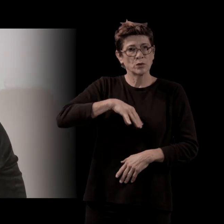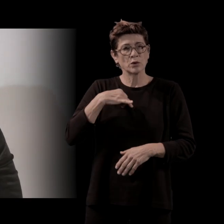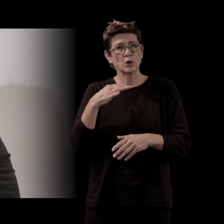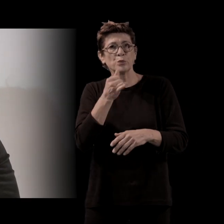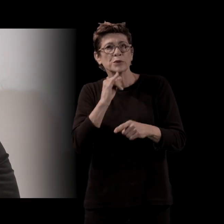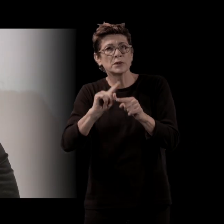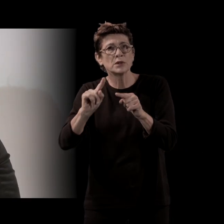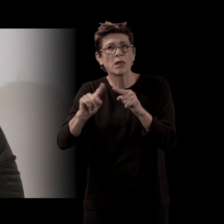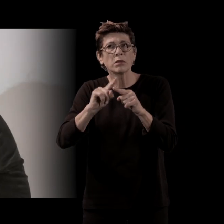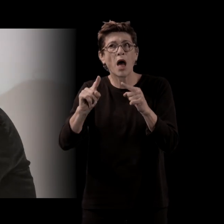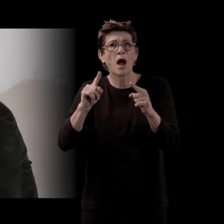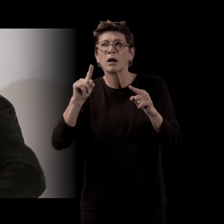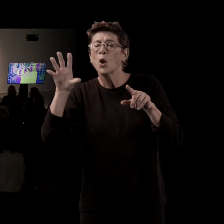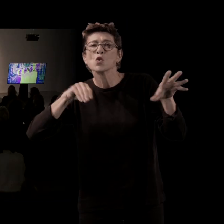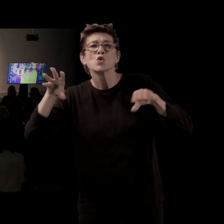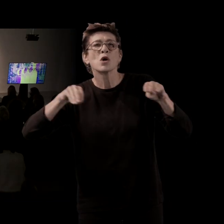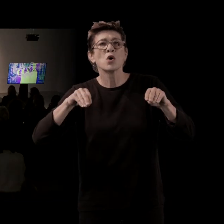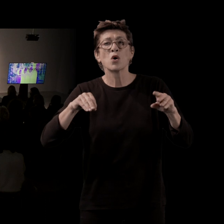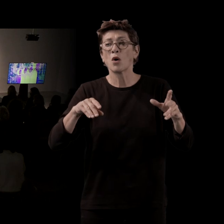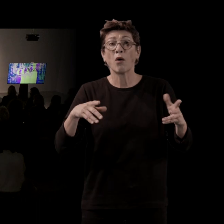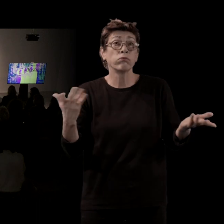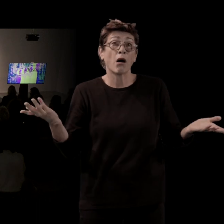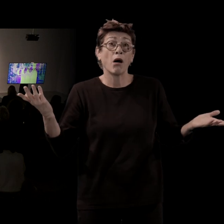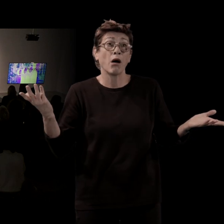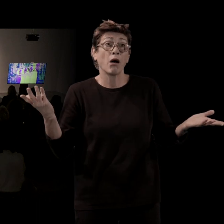? À 100%, quand j'écris, j'essaye de me dire